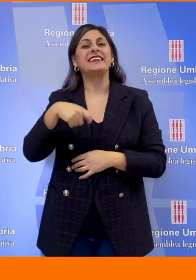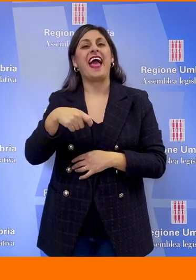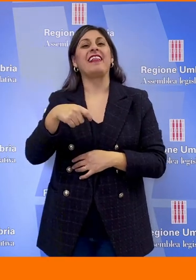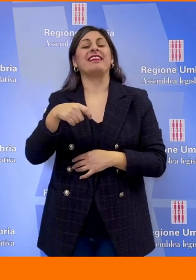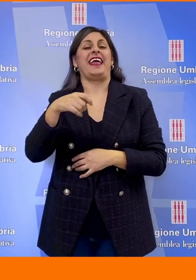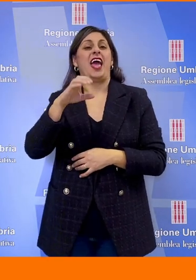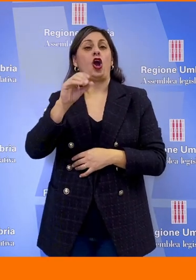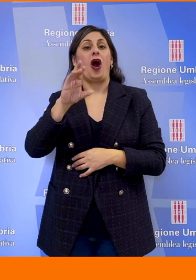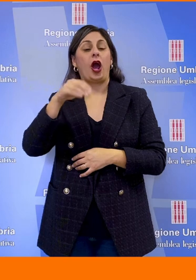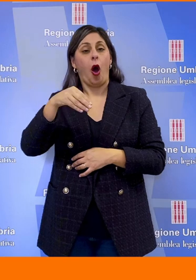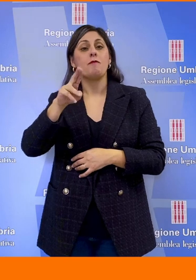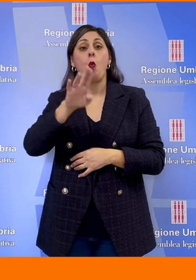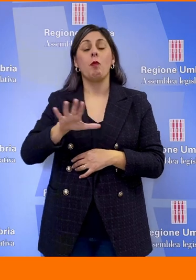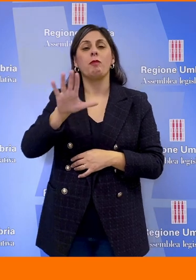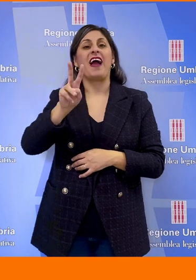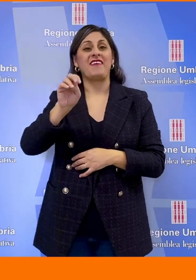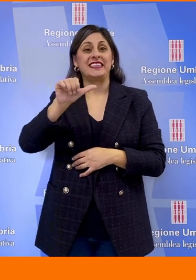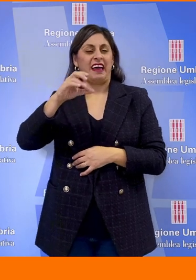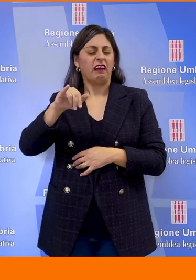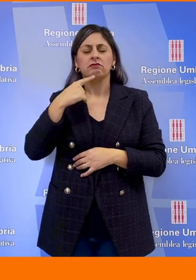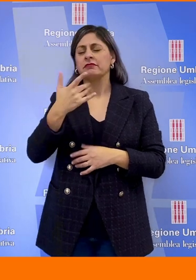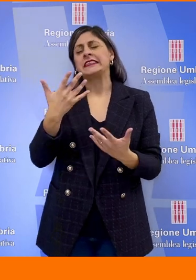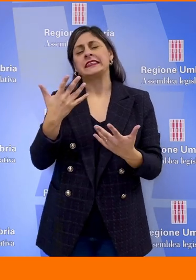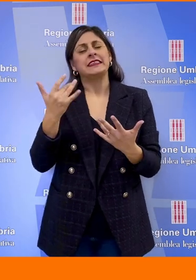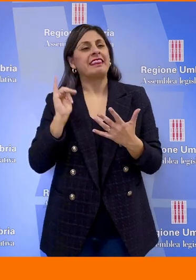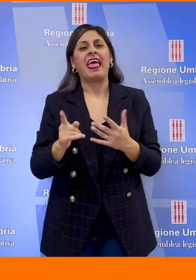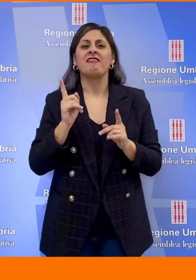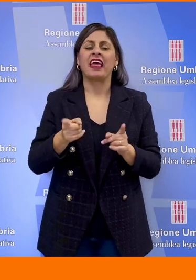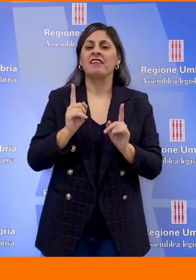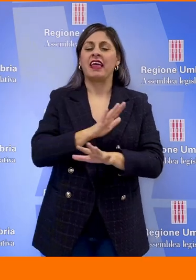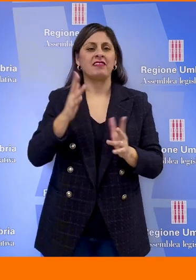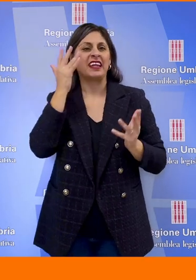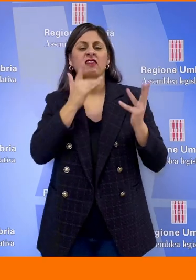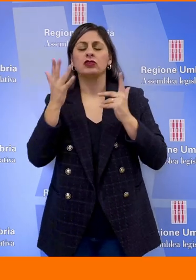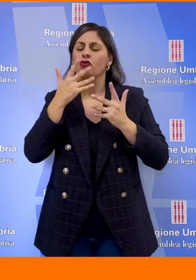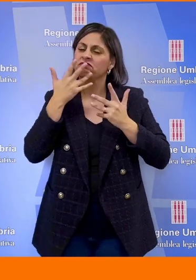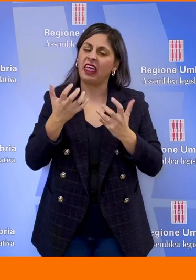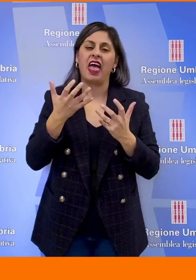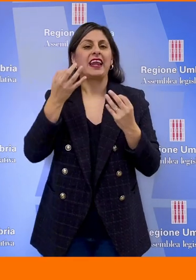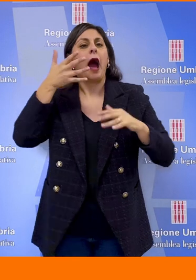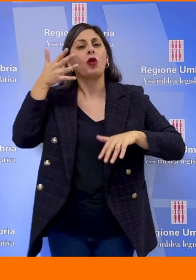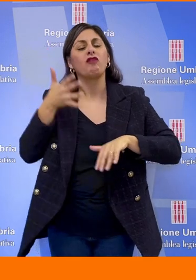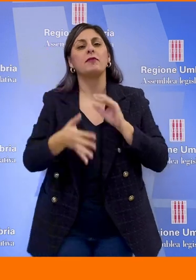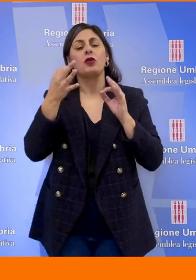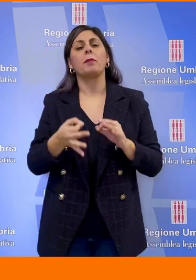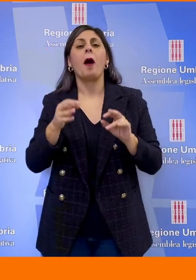particolarmente pressante l'esigenza di effettuare una seria riflessione un approfondimento sugli aspetti riguardanti l'applicazione della legge 28